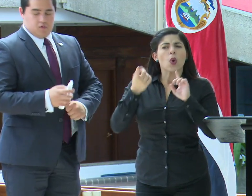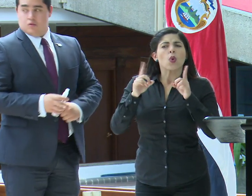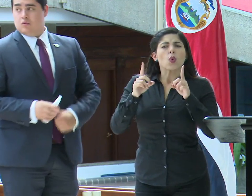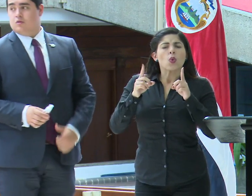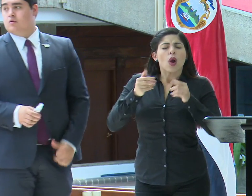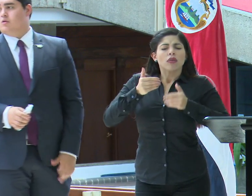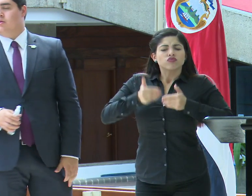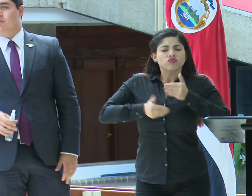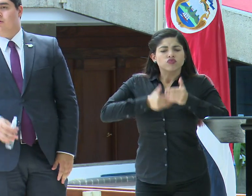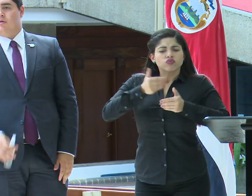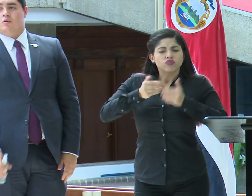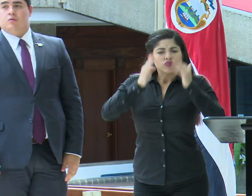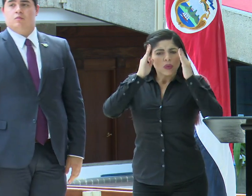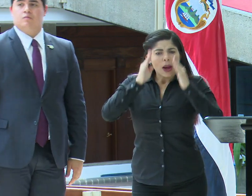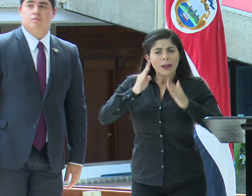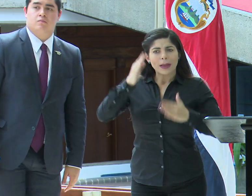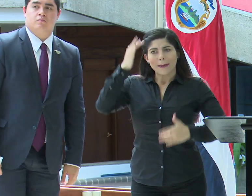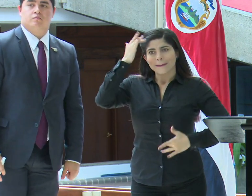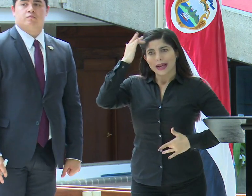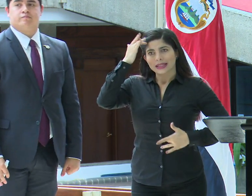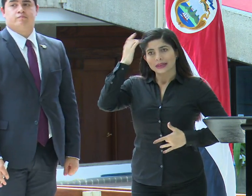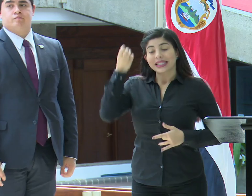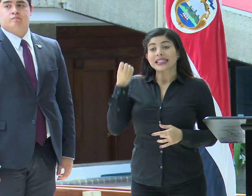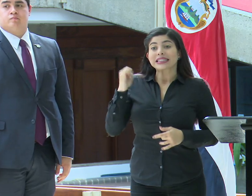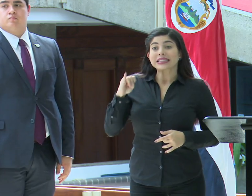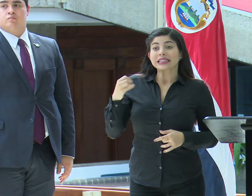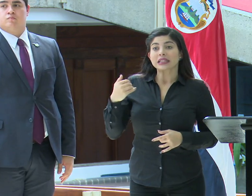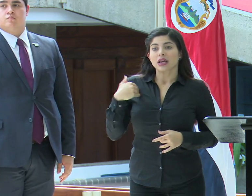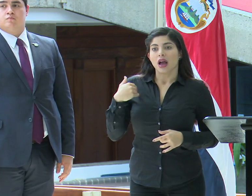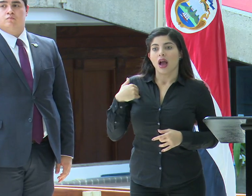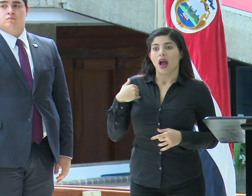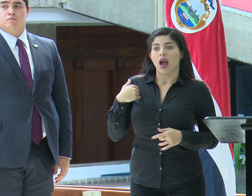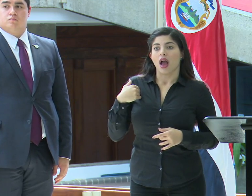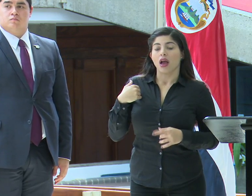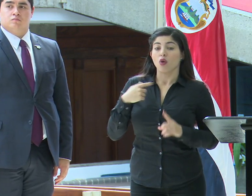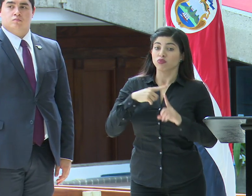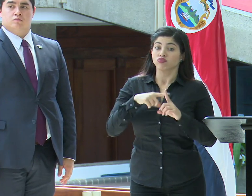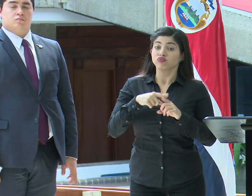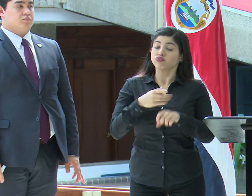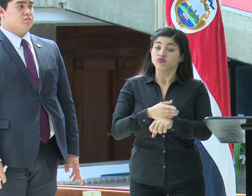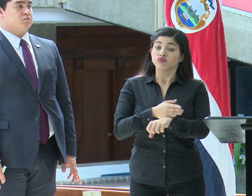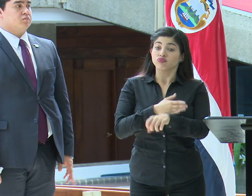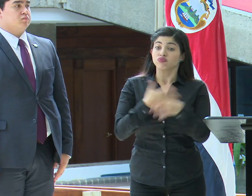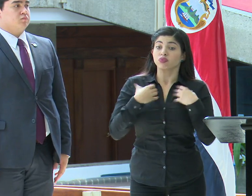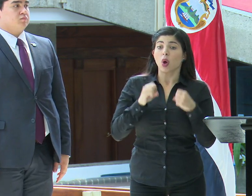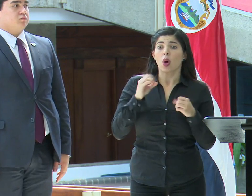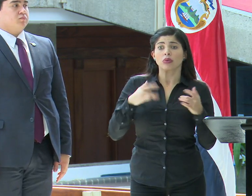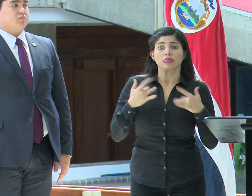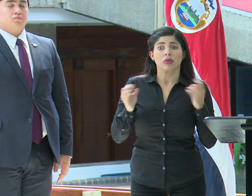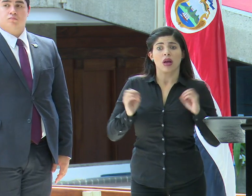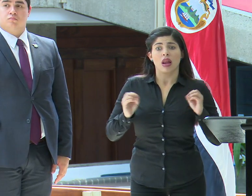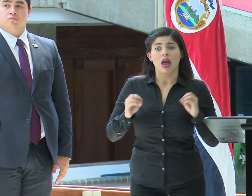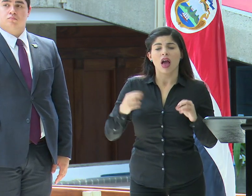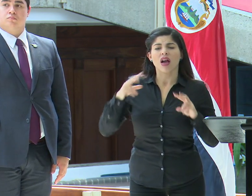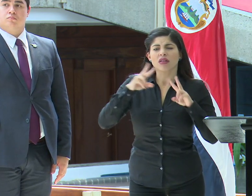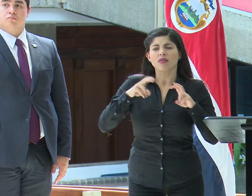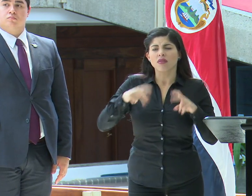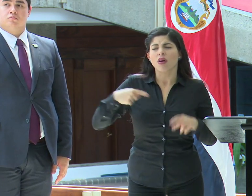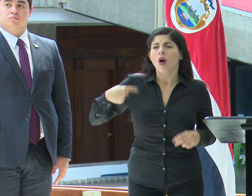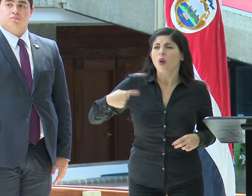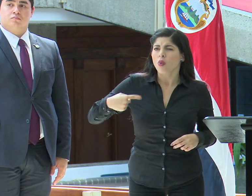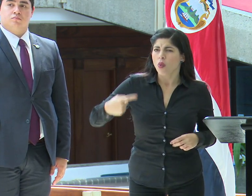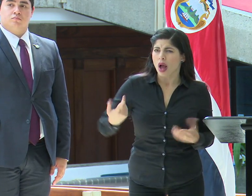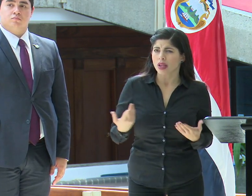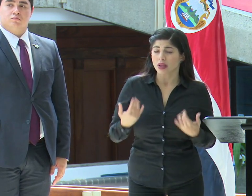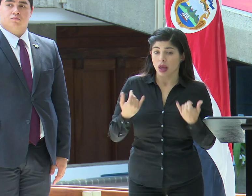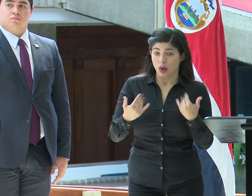seguimiento que se le da a los pacientes que tienen una evolución bastante positiva o han sido asintomáticos, cada cuánto se les revisa, qué tan cerca